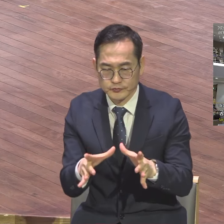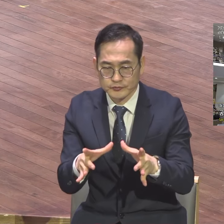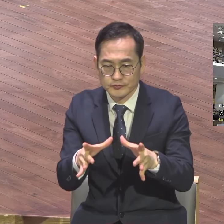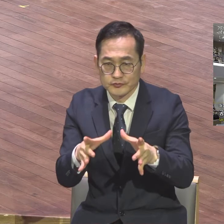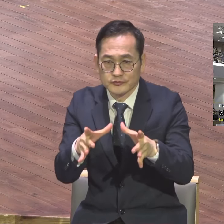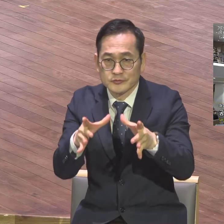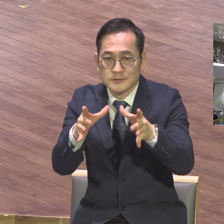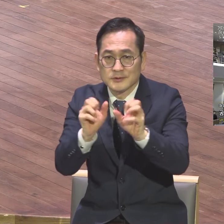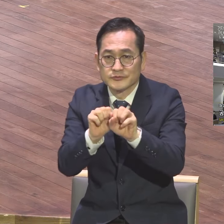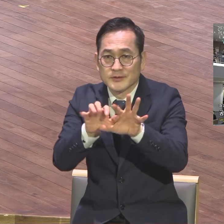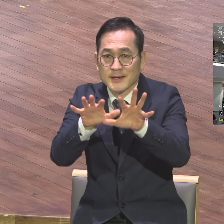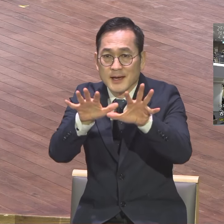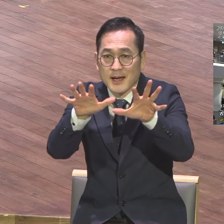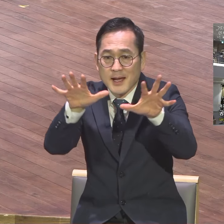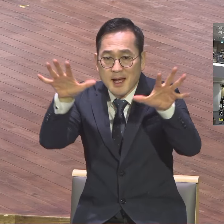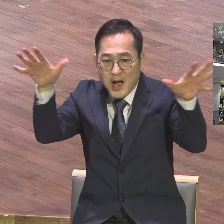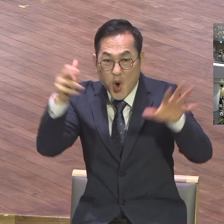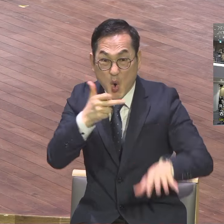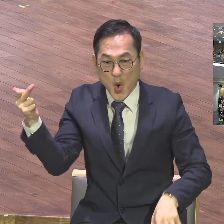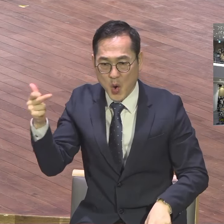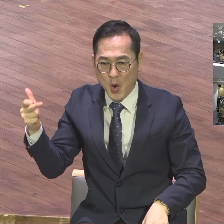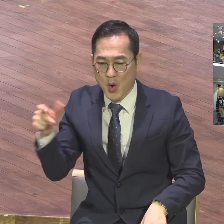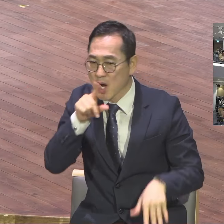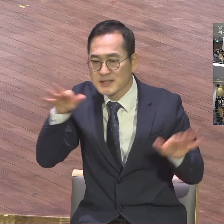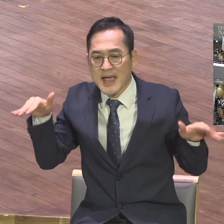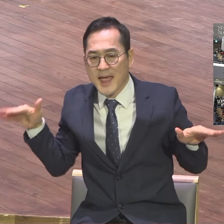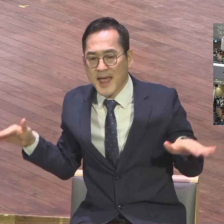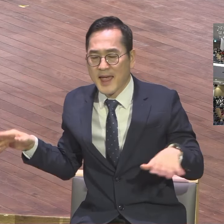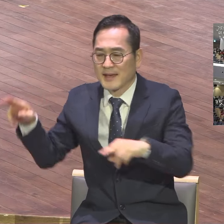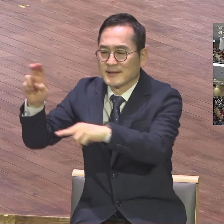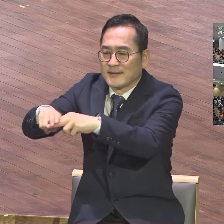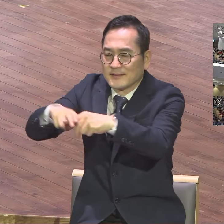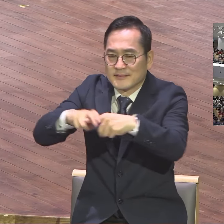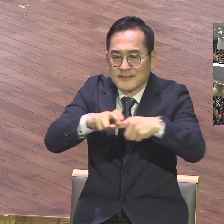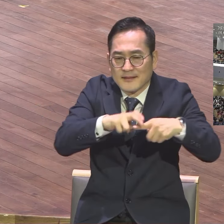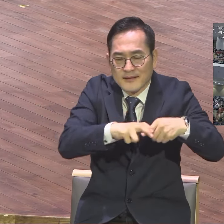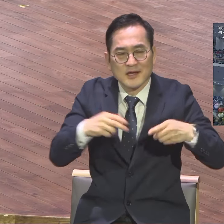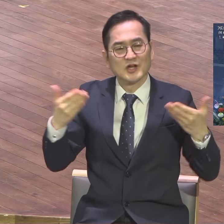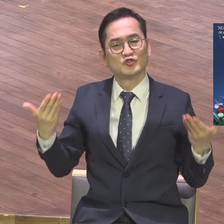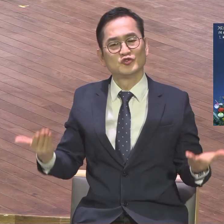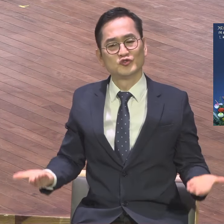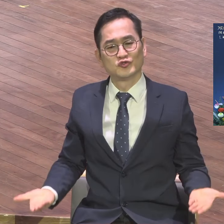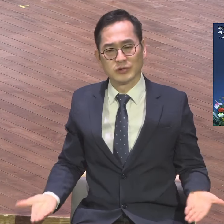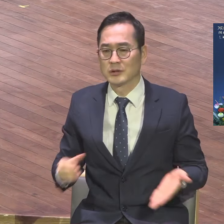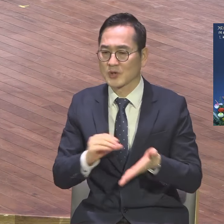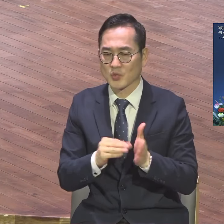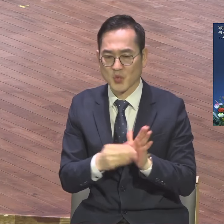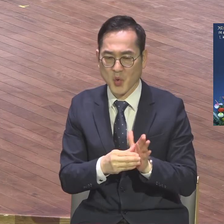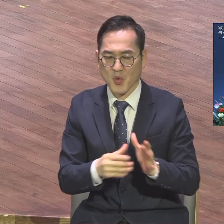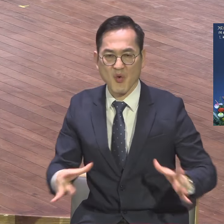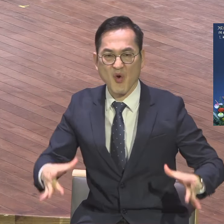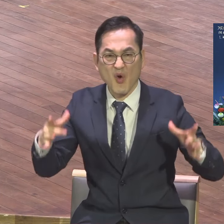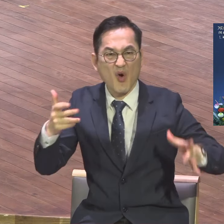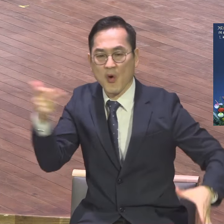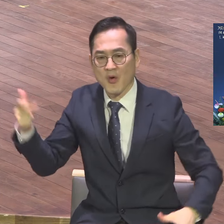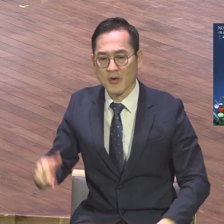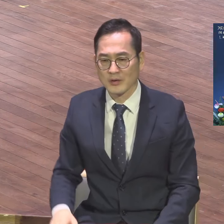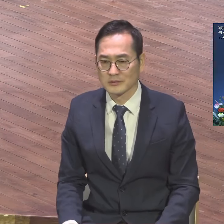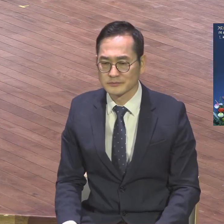만큼 되느니라 하나의 말을 이렇게 설명했습니다. 예수님이 어떻게 내가 하나의 말을 설명을